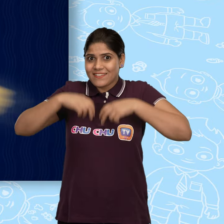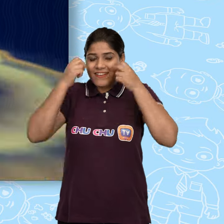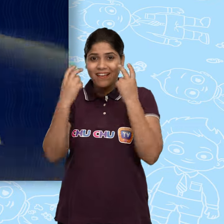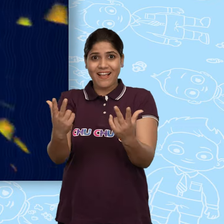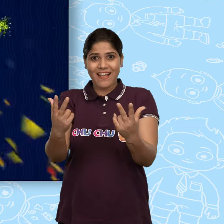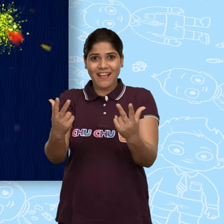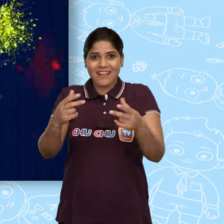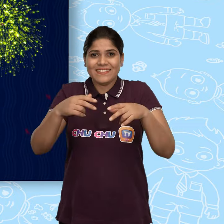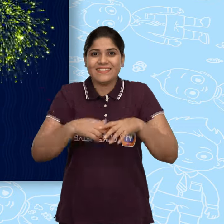सुप्राइज